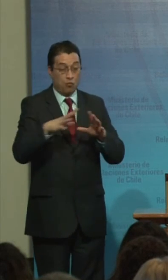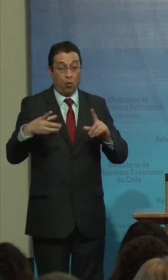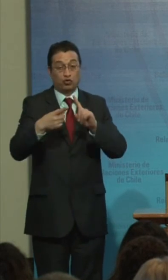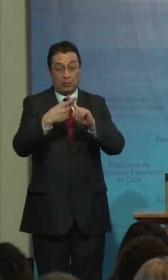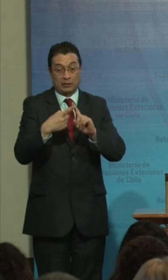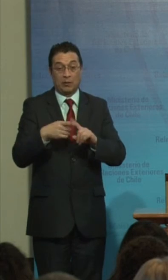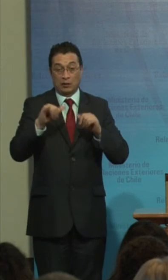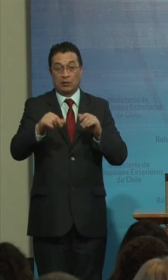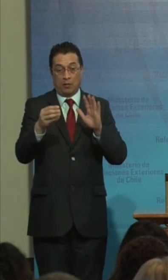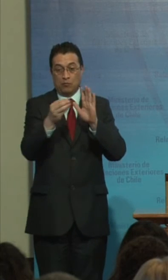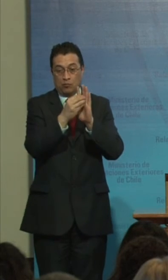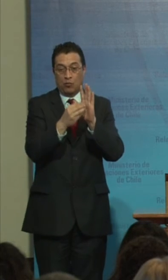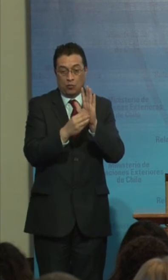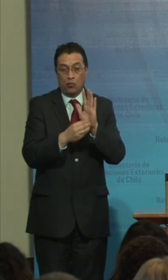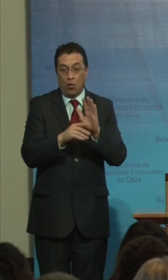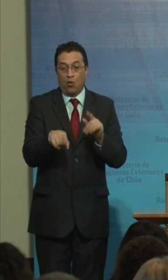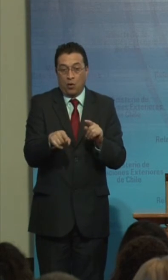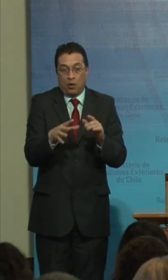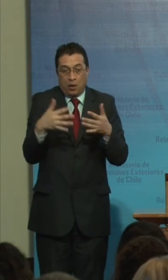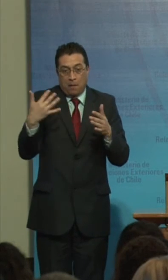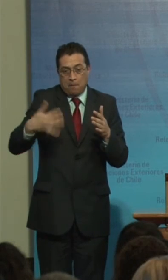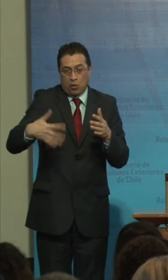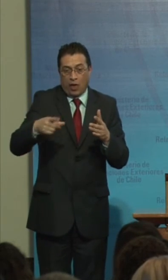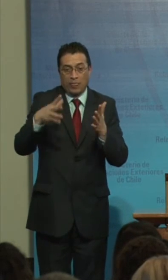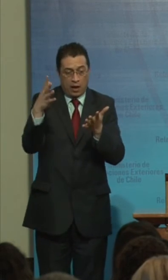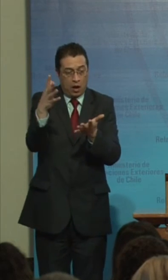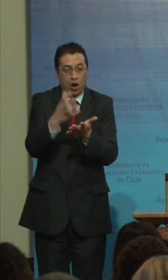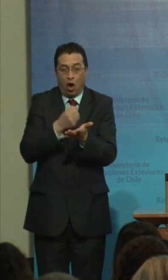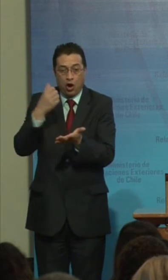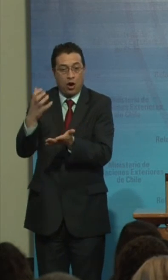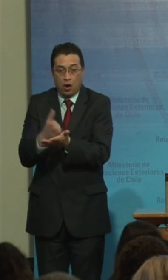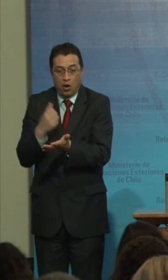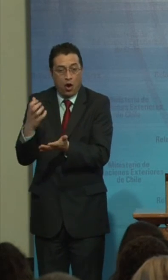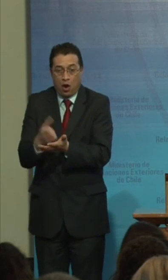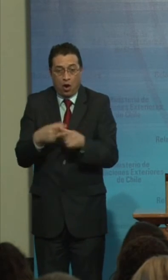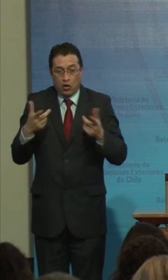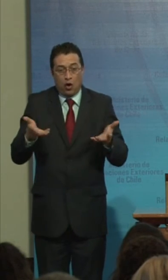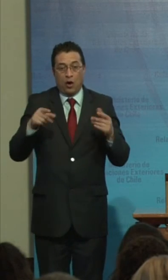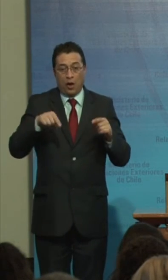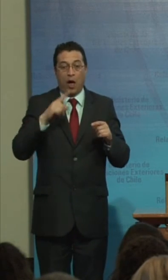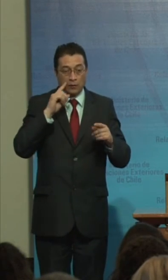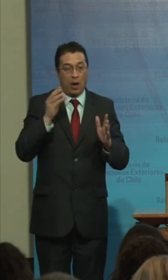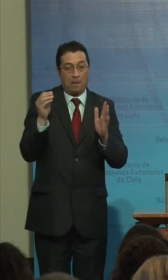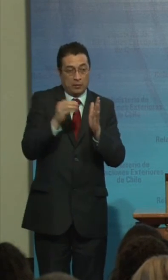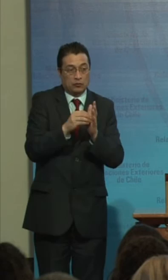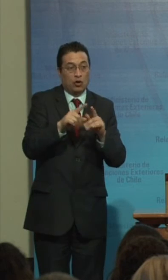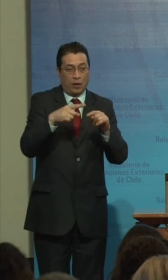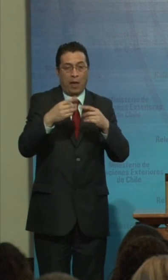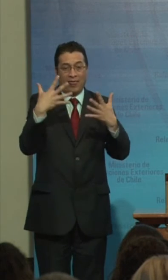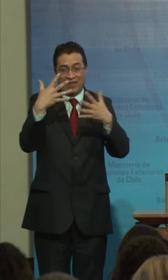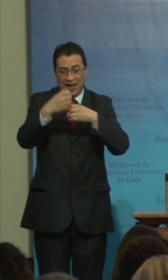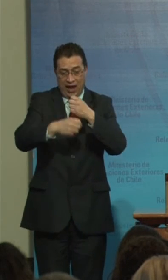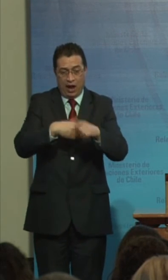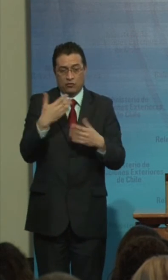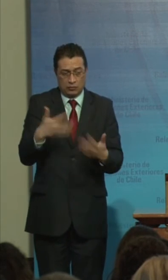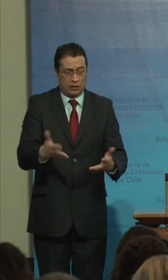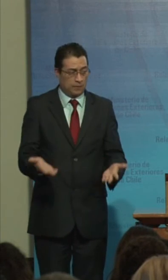Y creo que también Son hitos Que son Parte del logro De la instalación Y la implementación De esta convención En estos 10 años